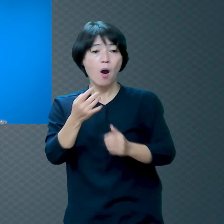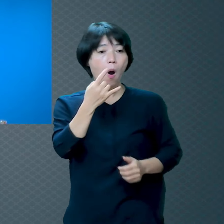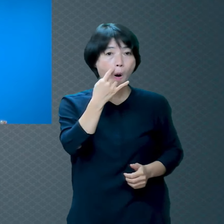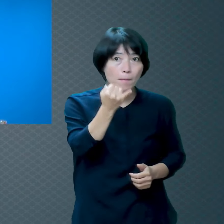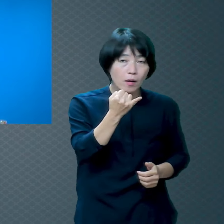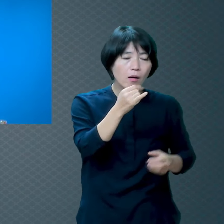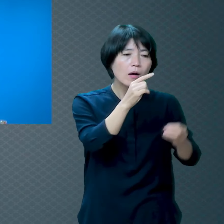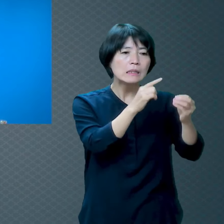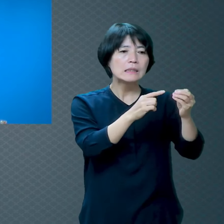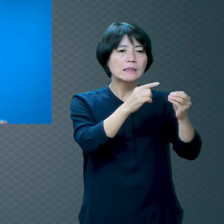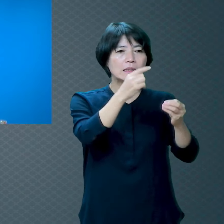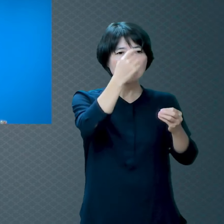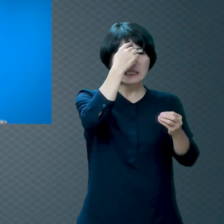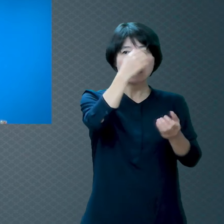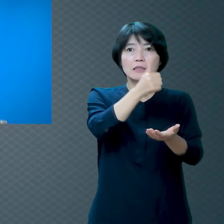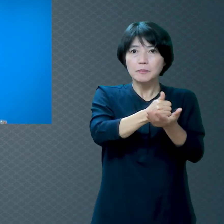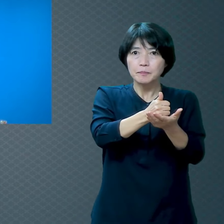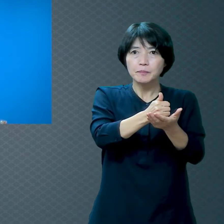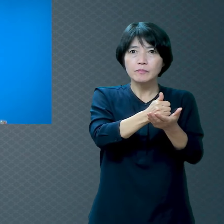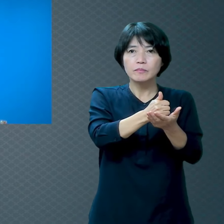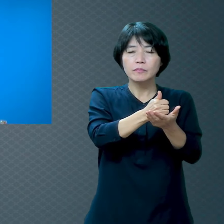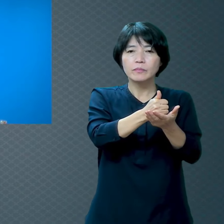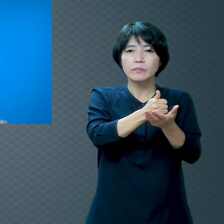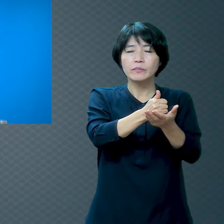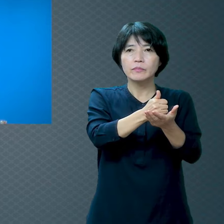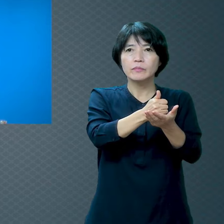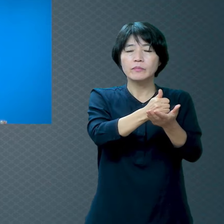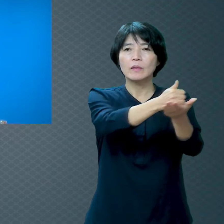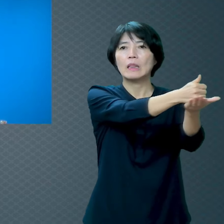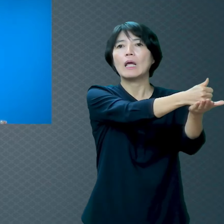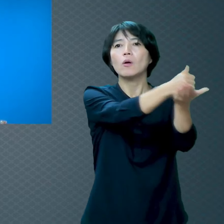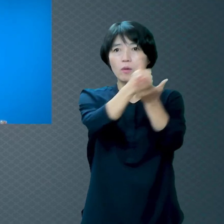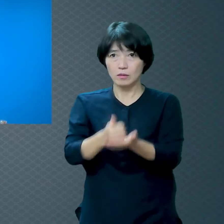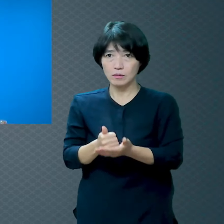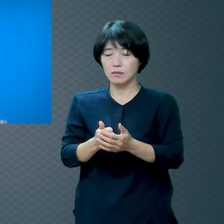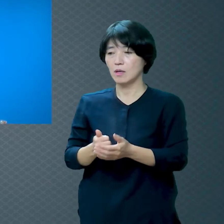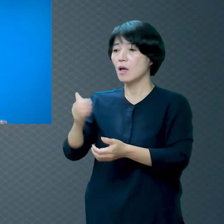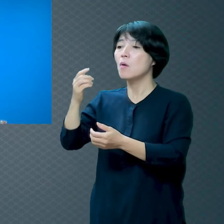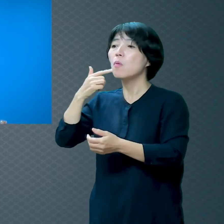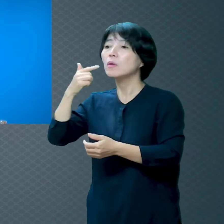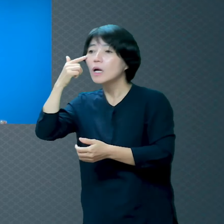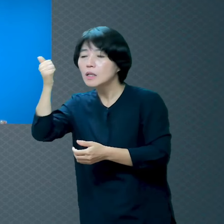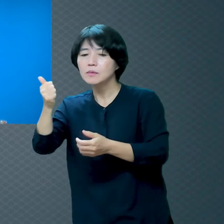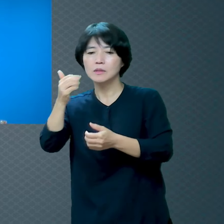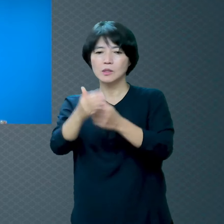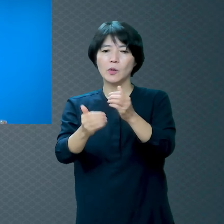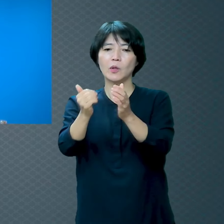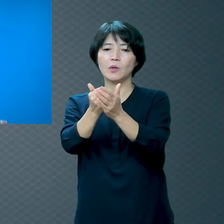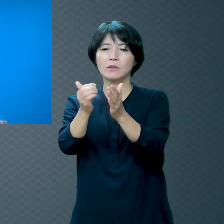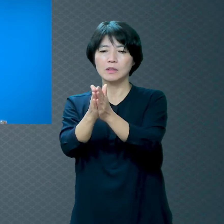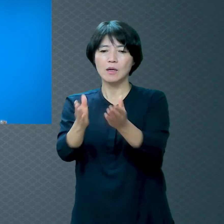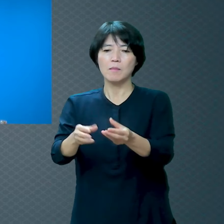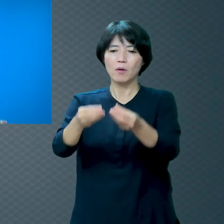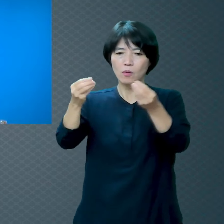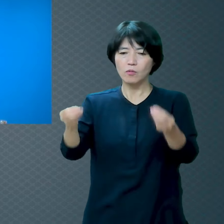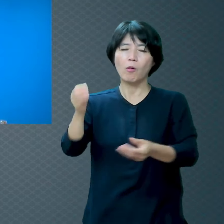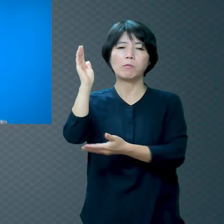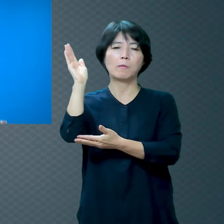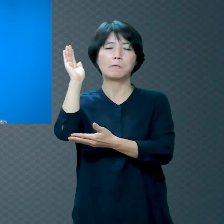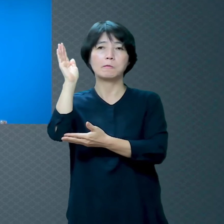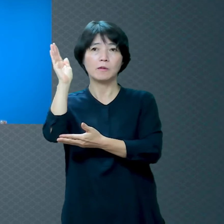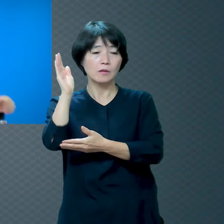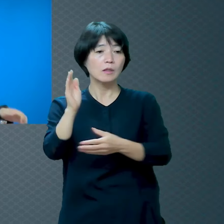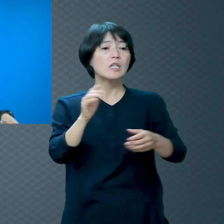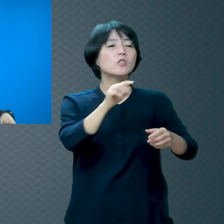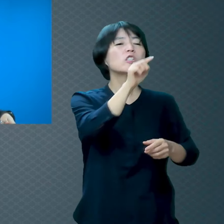앞에서 목사님은 성경 펼쳐놓고 잘 살아야 된다라고 말씀해 주시는데 저 뒤에서 스님은 목탁 치고